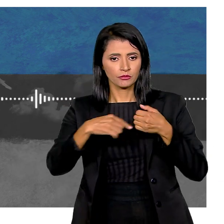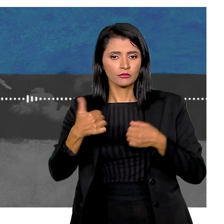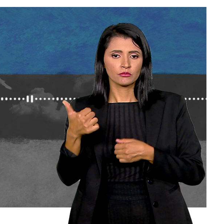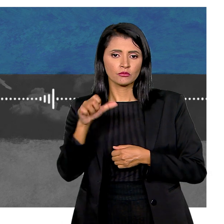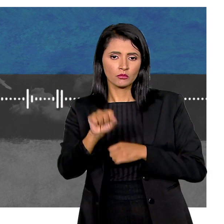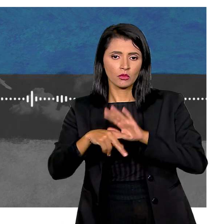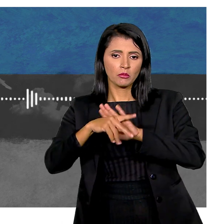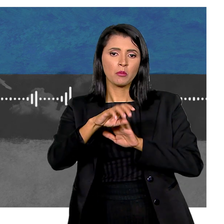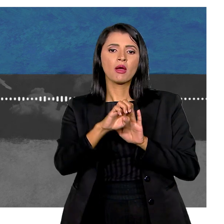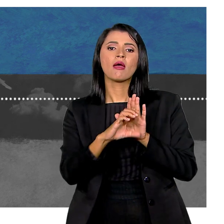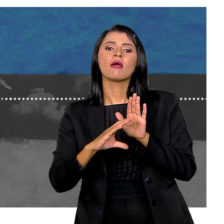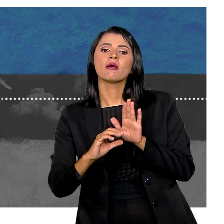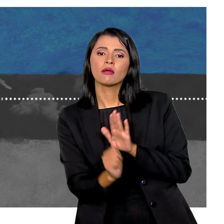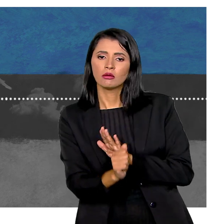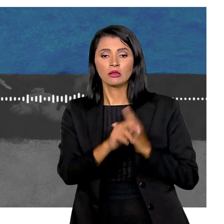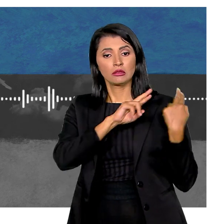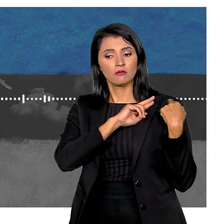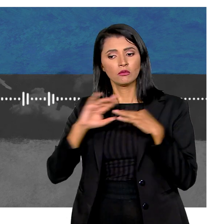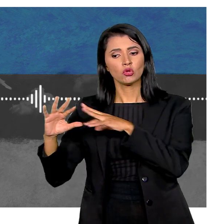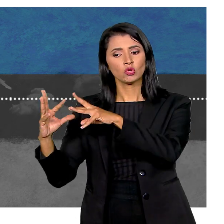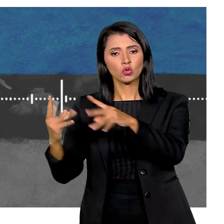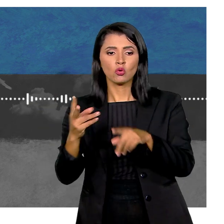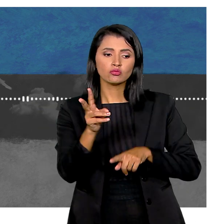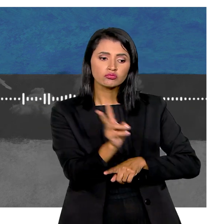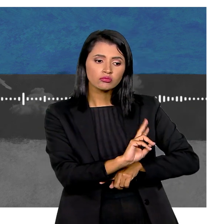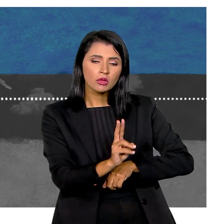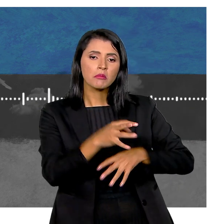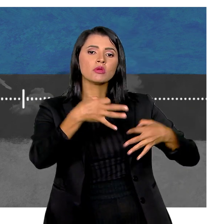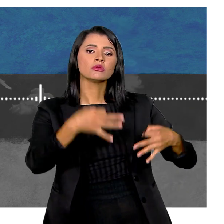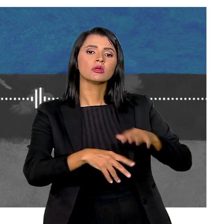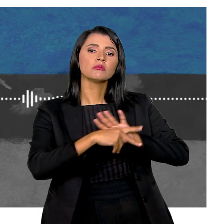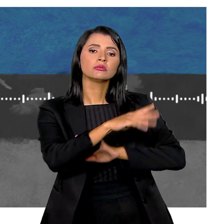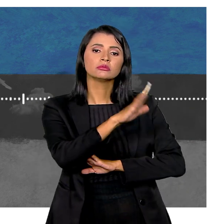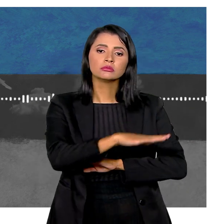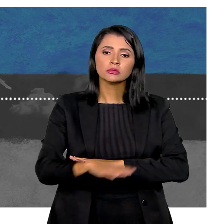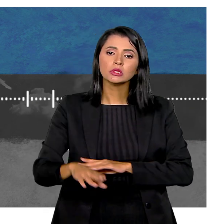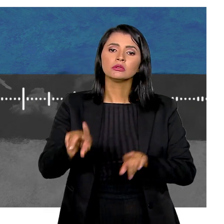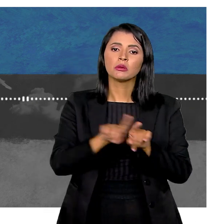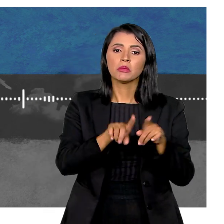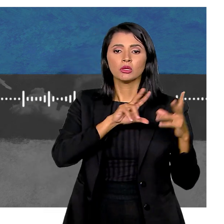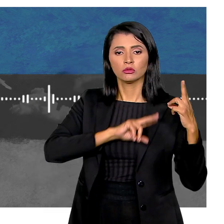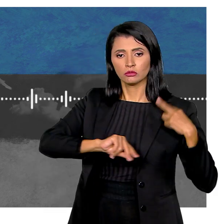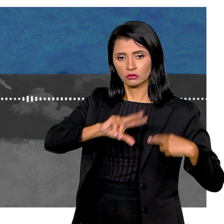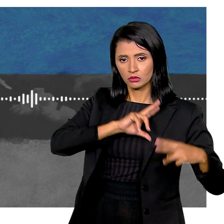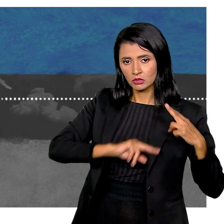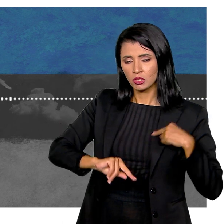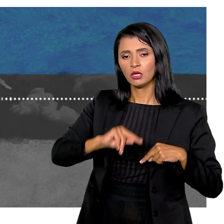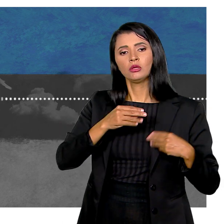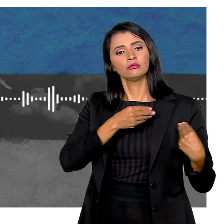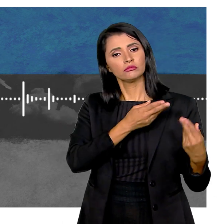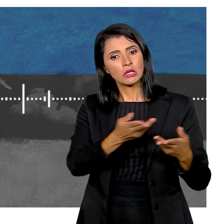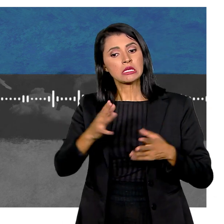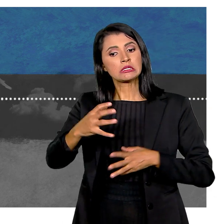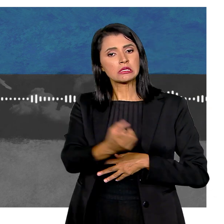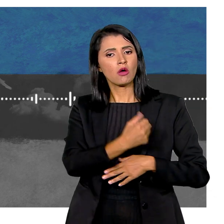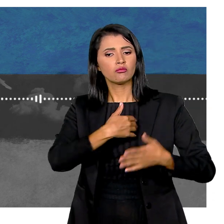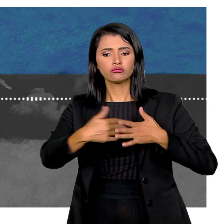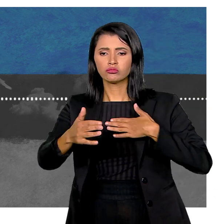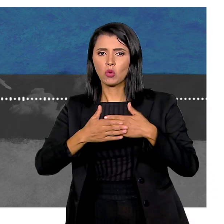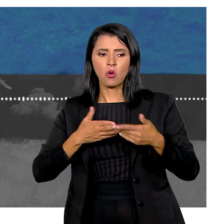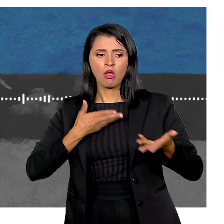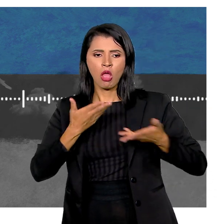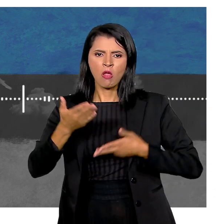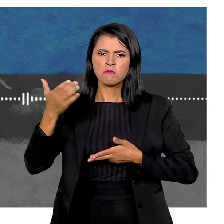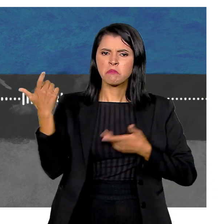Artigo 18 do ECA É dever de todos velar pela dignidade dignidade da criança e do adolescente Pondos a